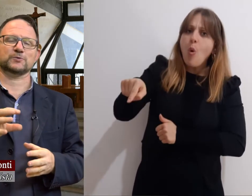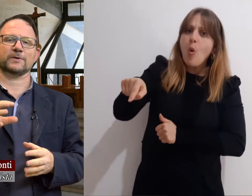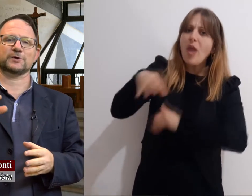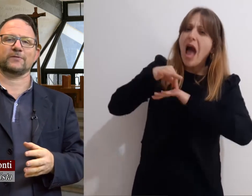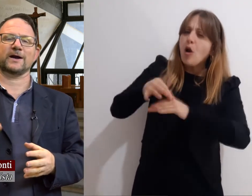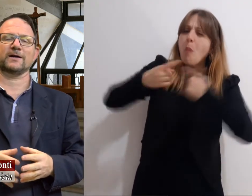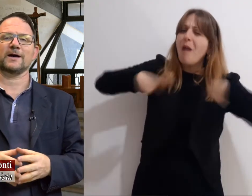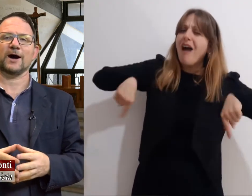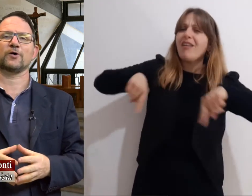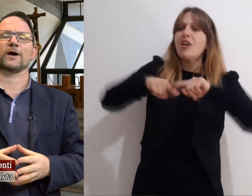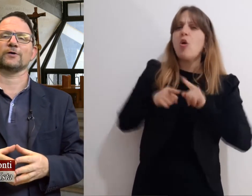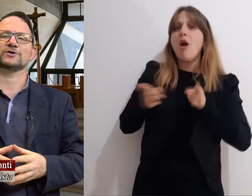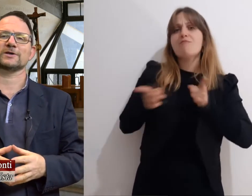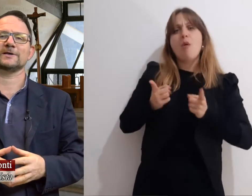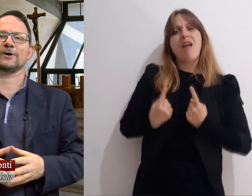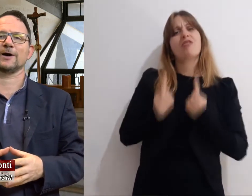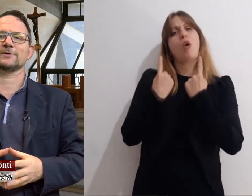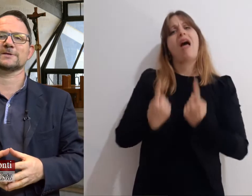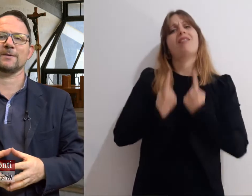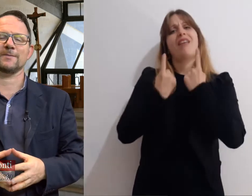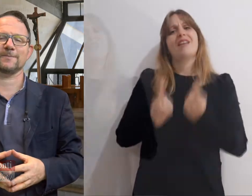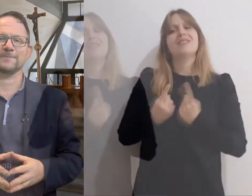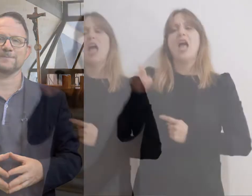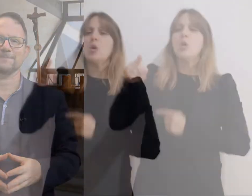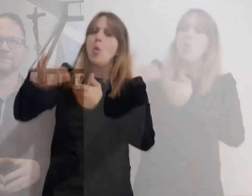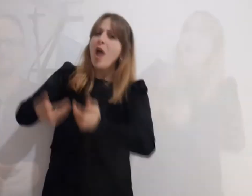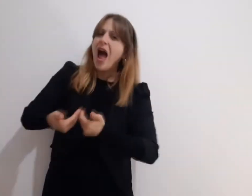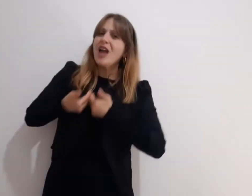Gesù e Giovanni Ancora oggi dialogano insieme